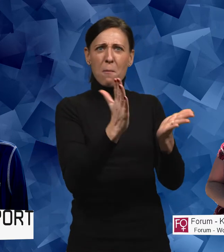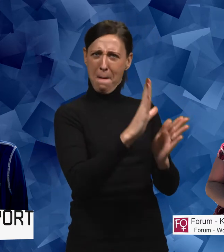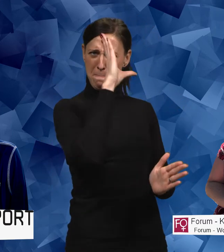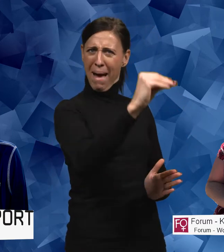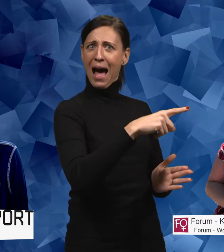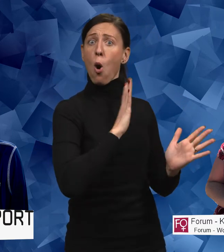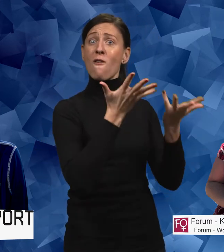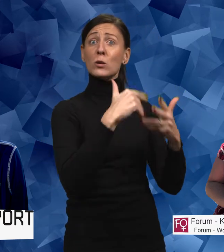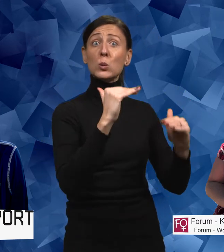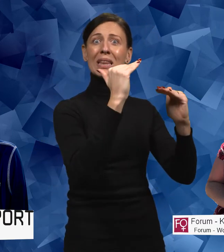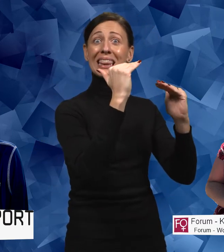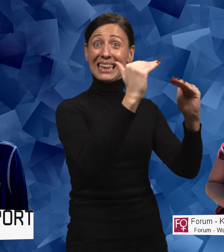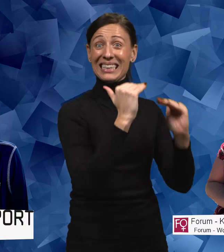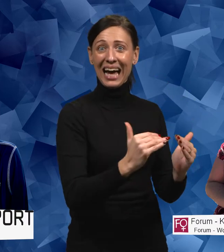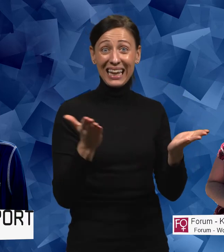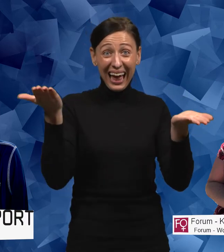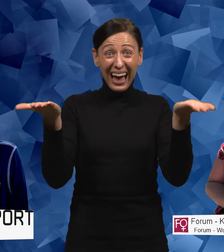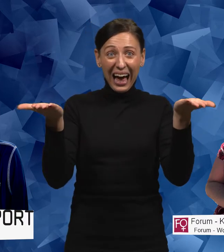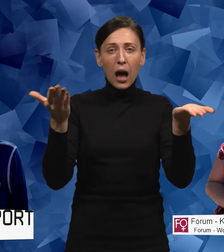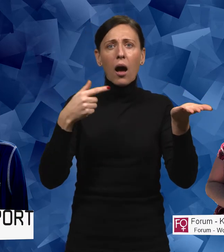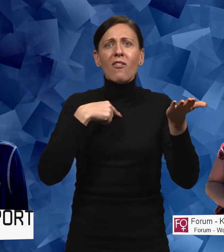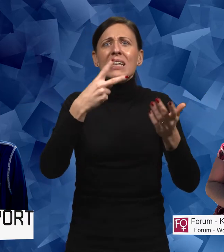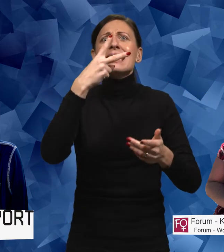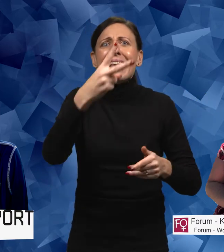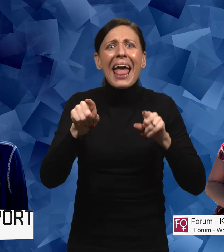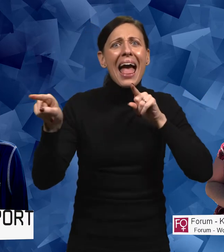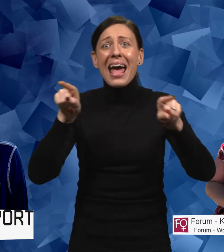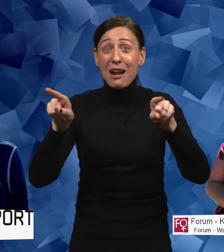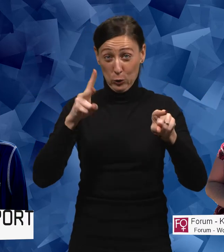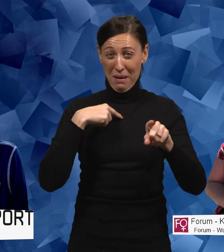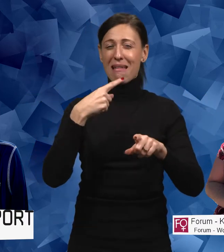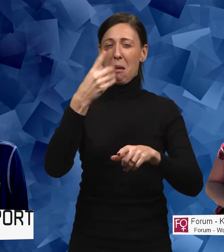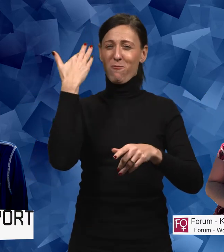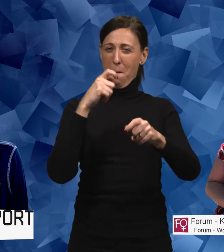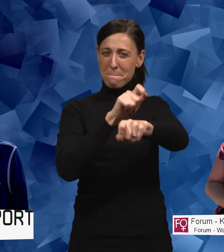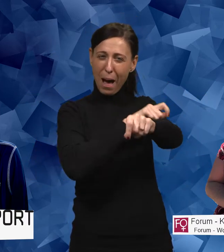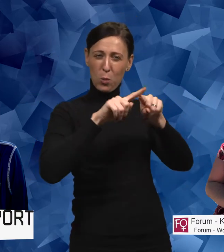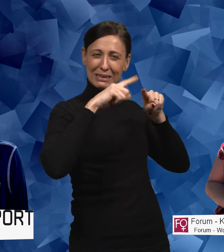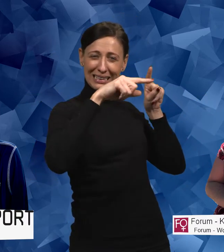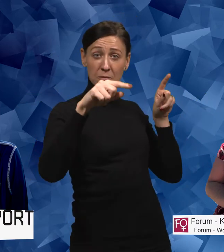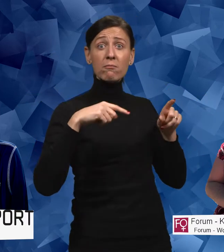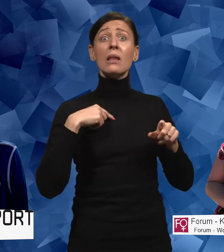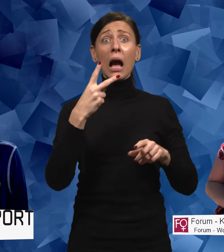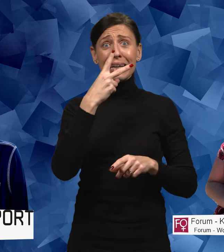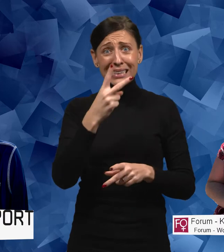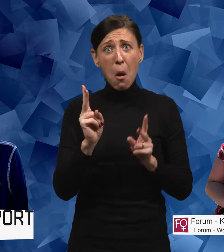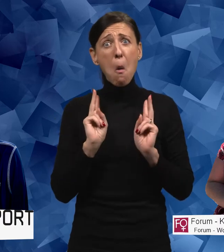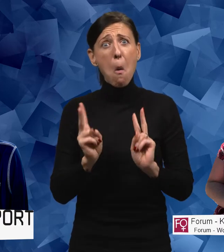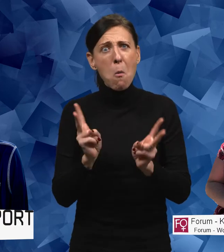med funktionsnedsättning så ser vi dels alla de här parametrarna som jag nämnde nyss. Men också det här att